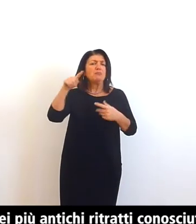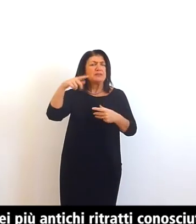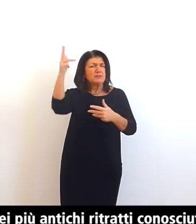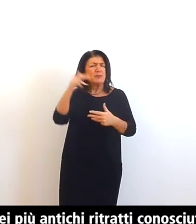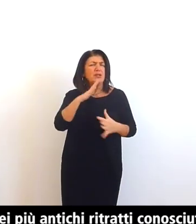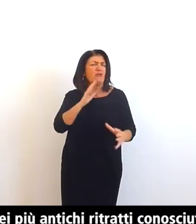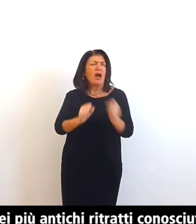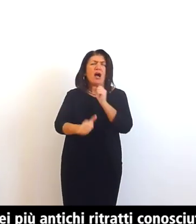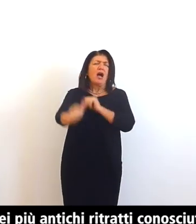il più realistico